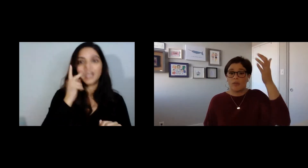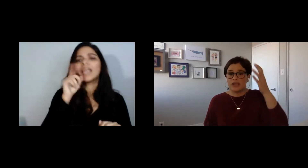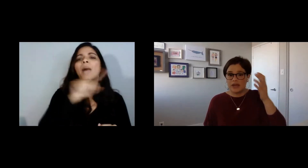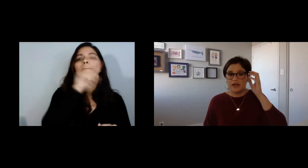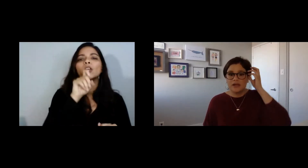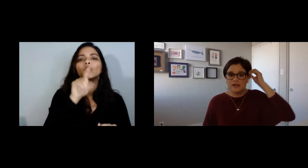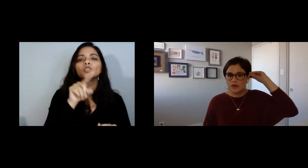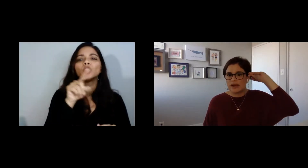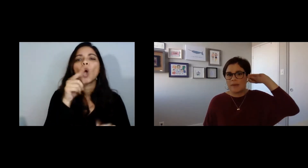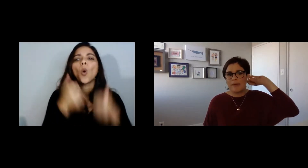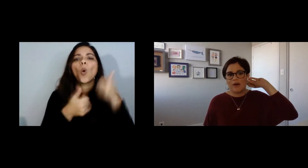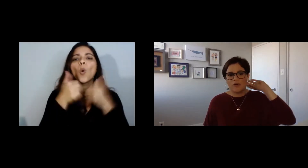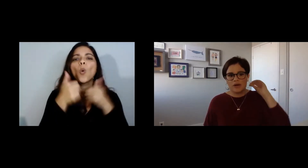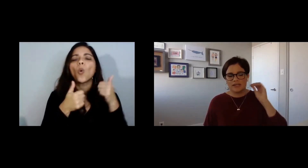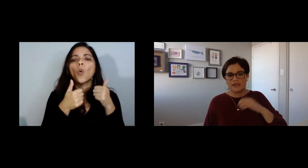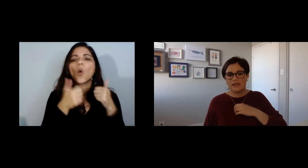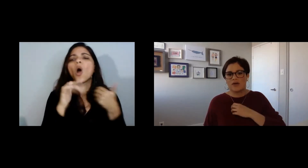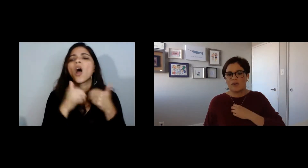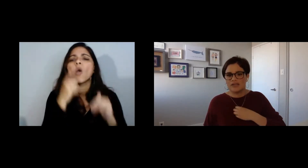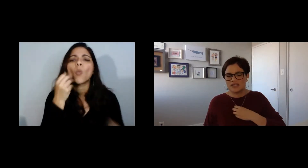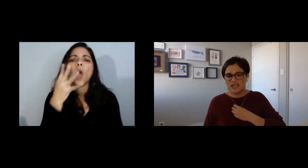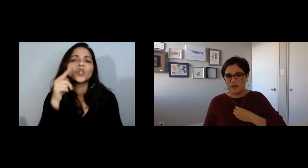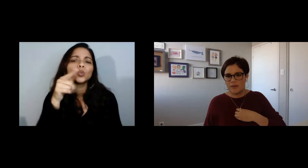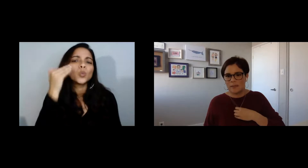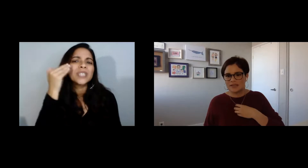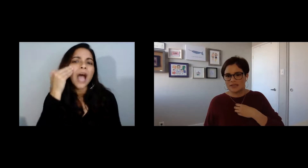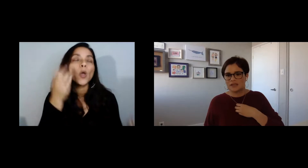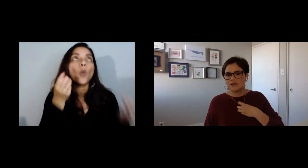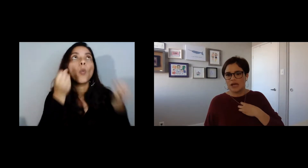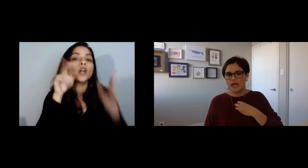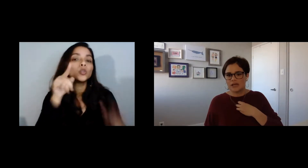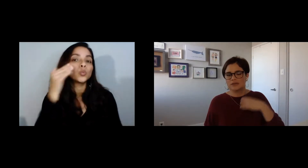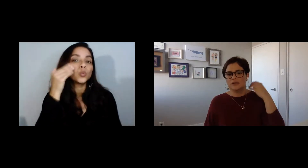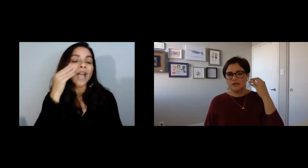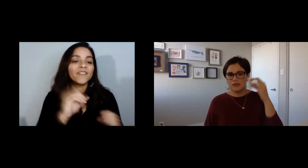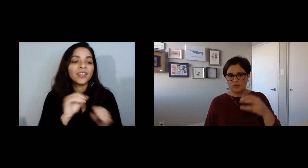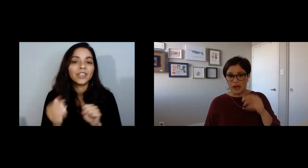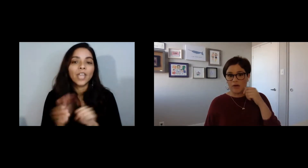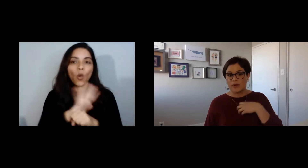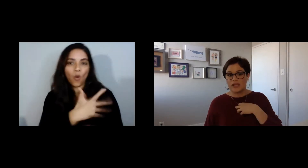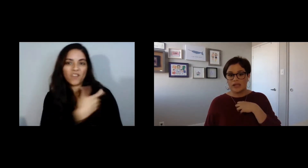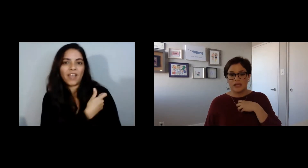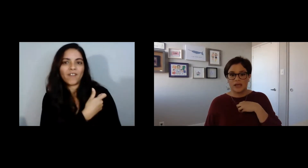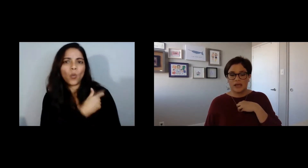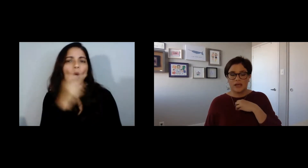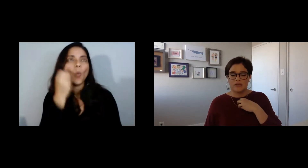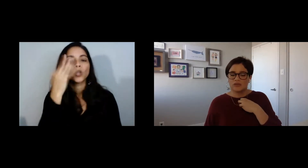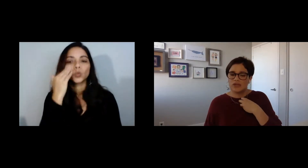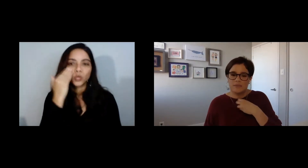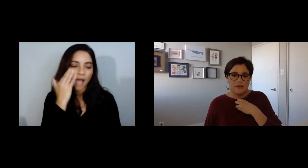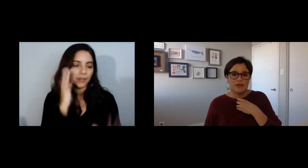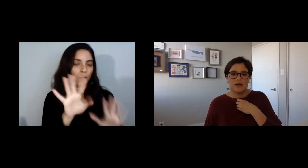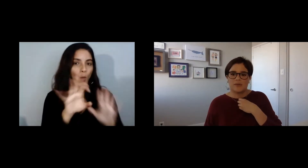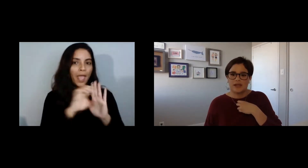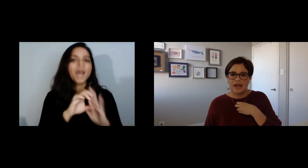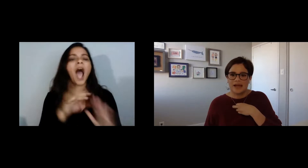de tu comunidad sobre las vacunas de COVID-19 pensando en las comunidades donde